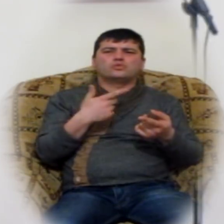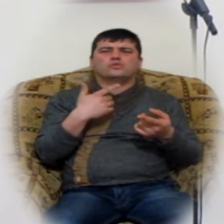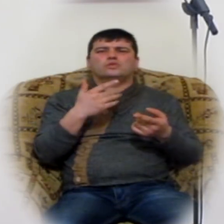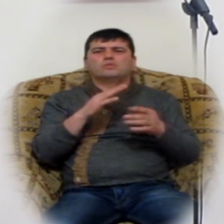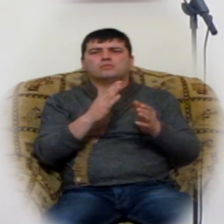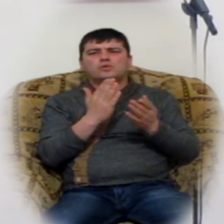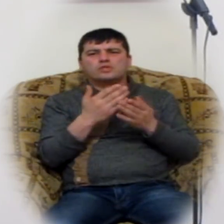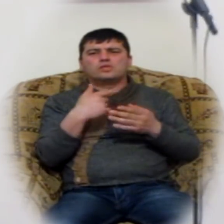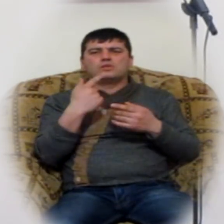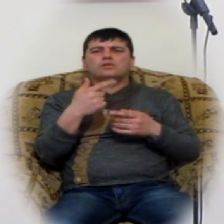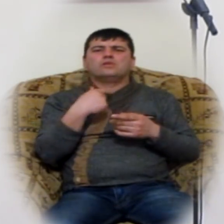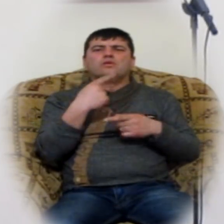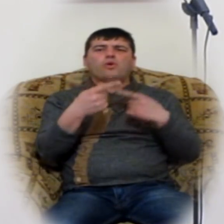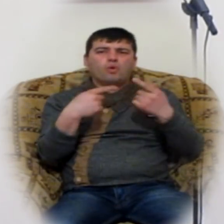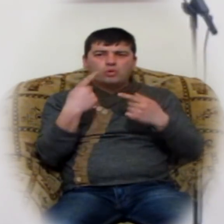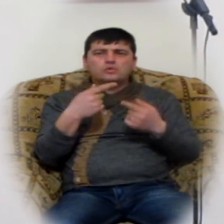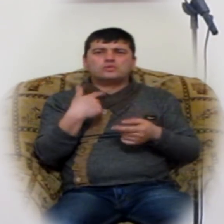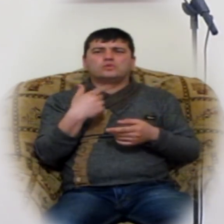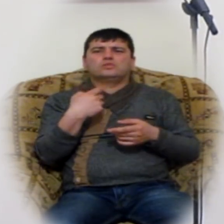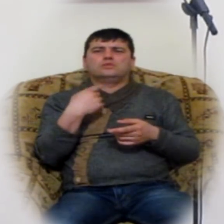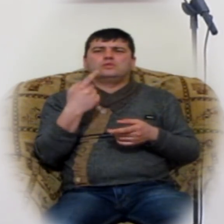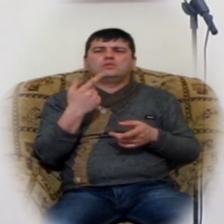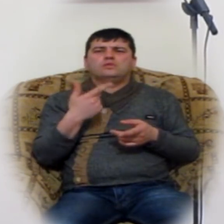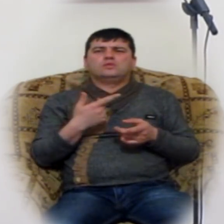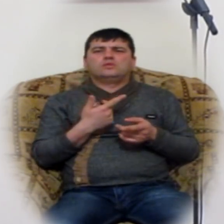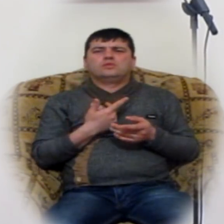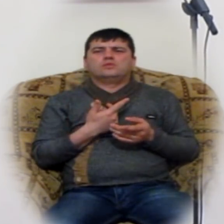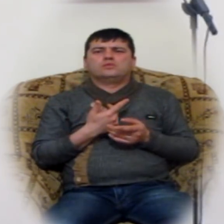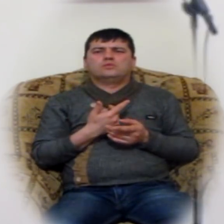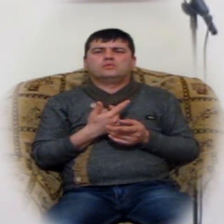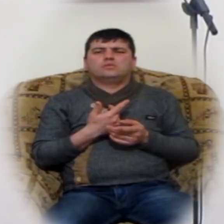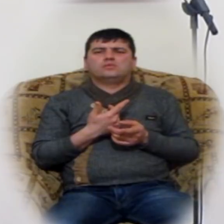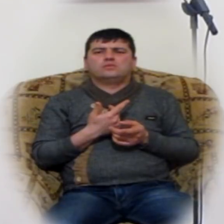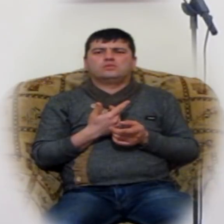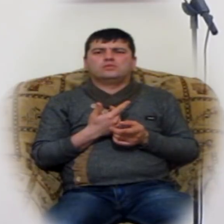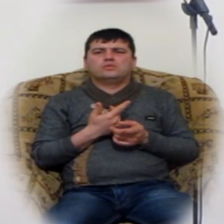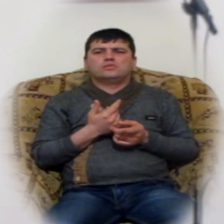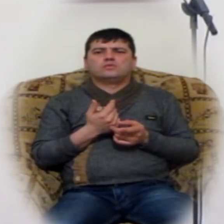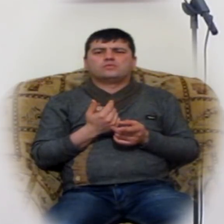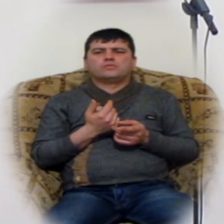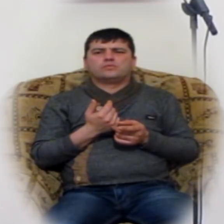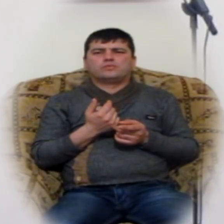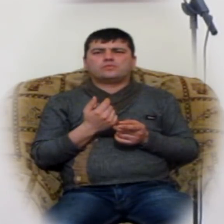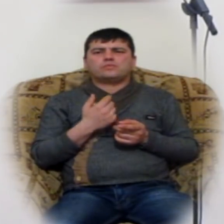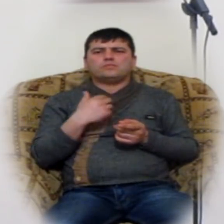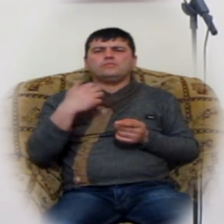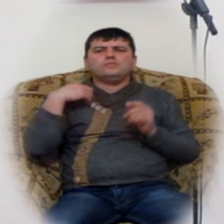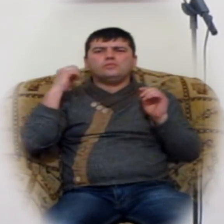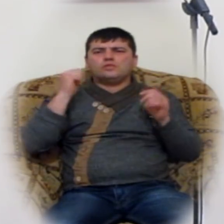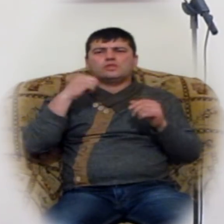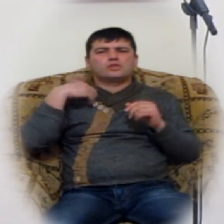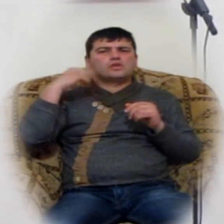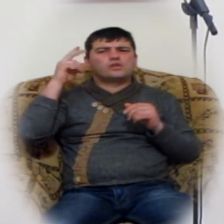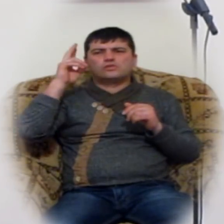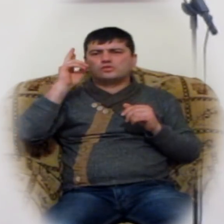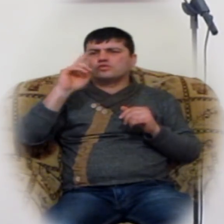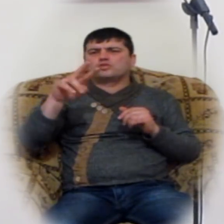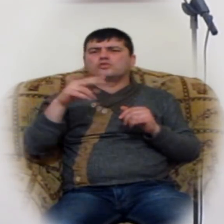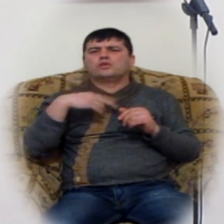բայց խոսալով հանդերս։ուցե թե չճանաչ ե բաները, որ աստցու տր